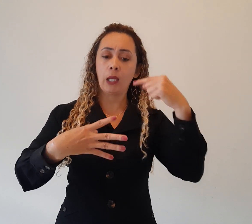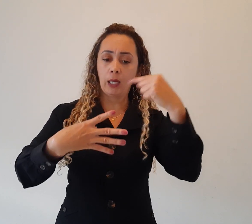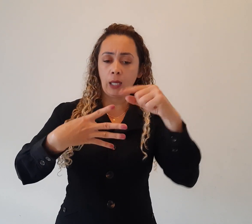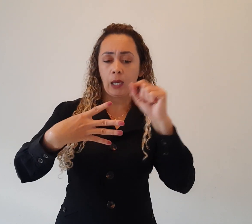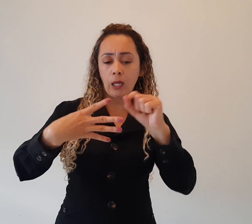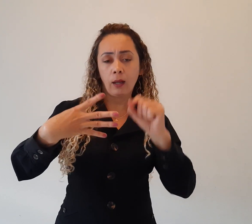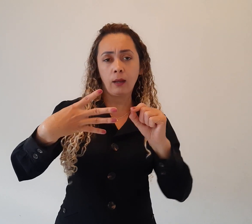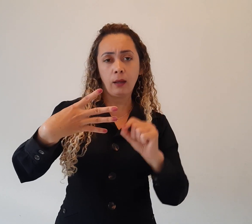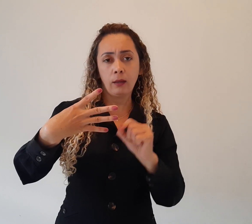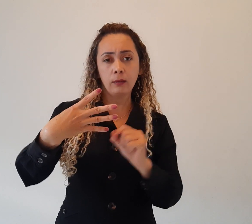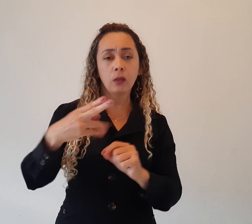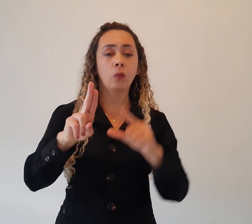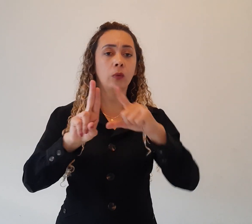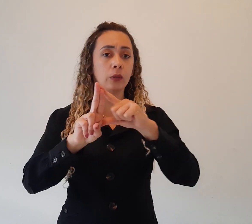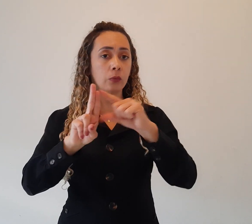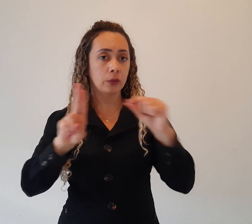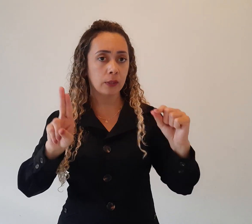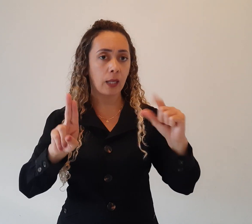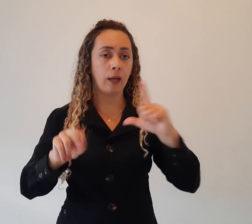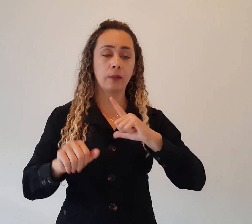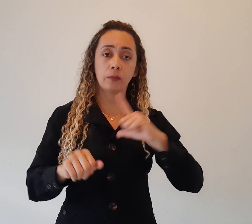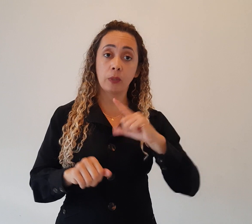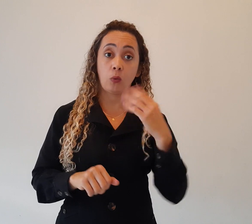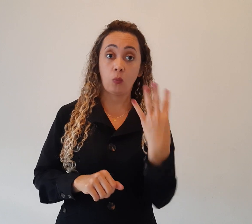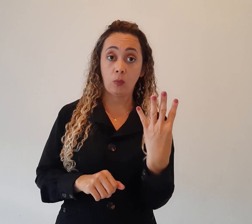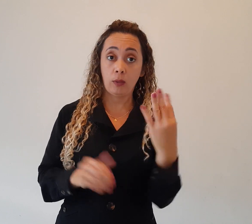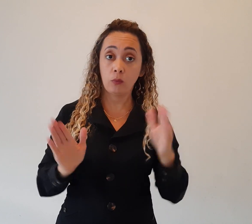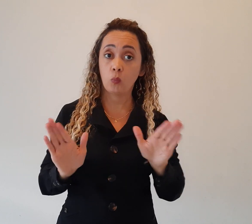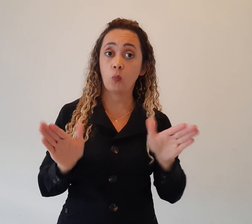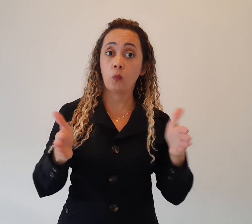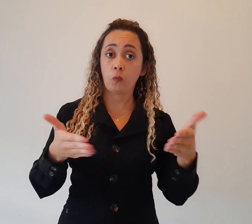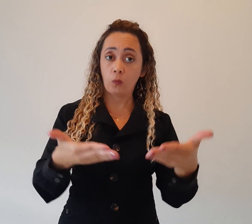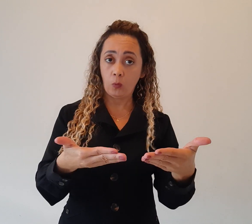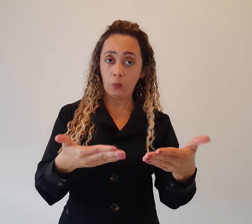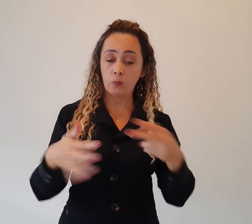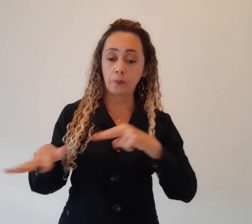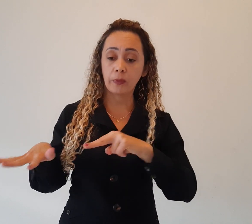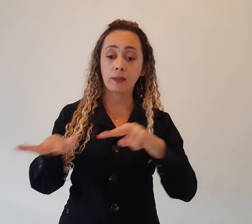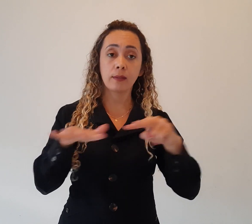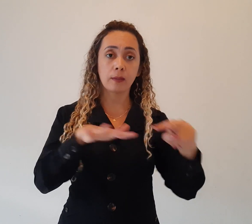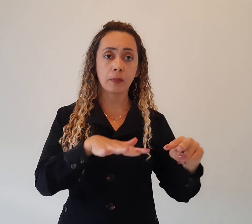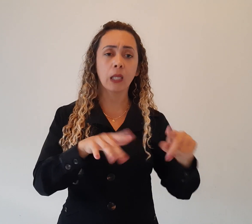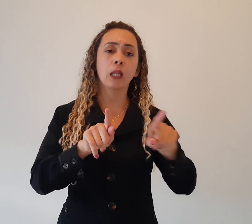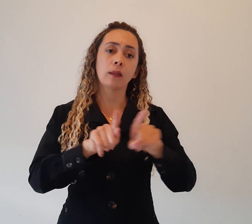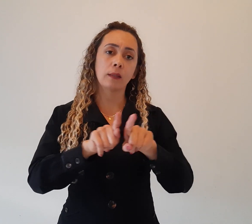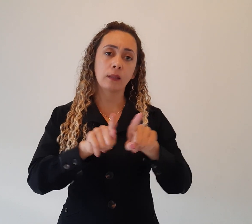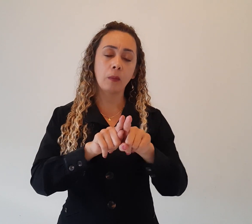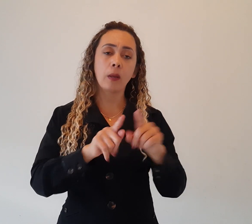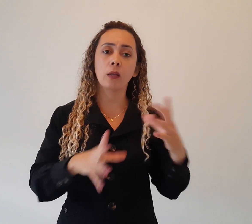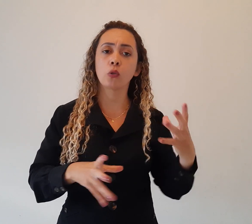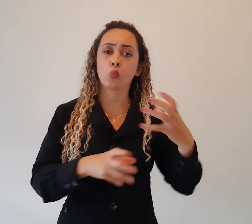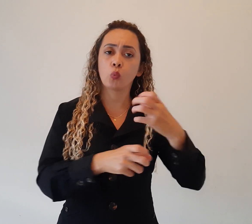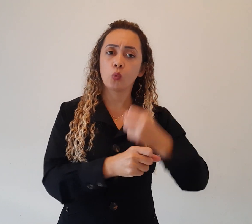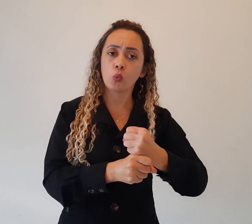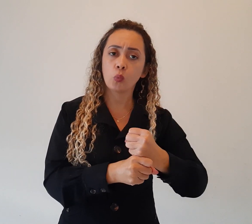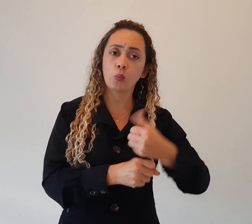quatro semanas de foros, e soma um valor de dez pontos.